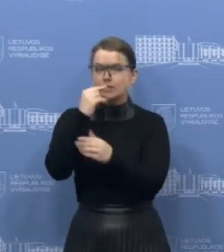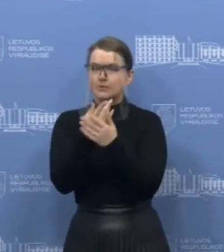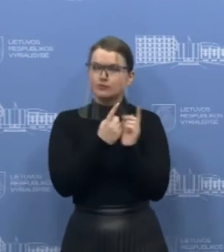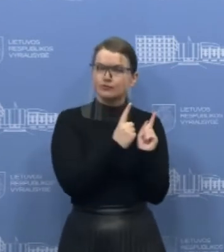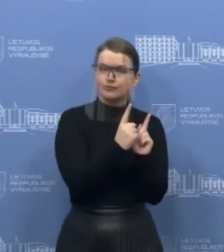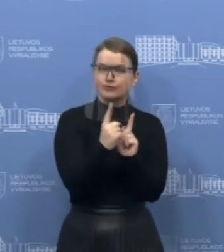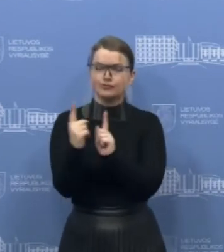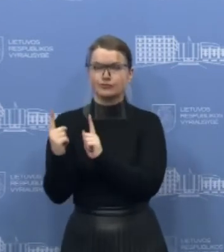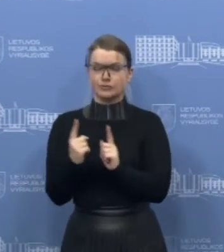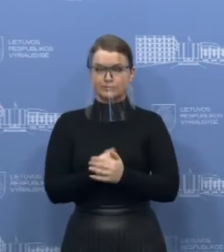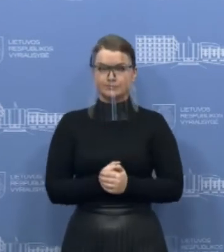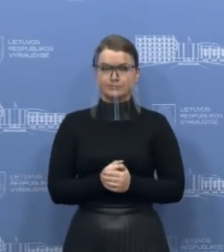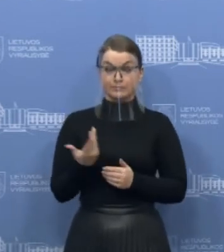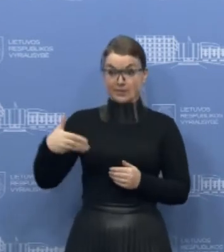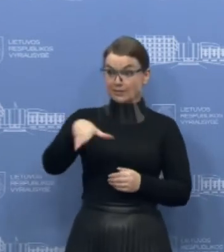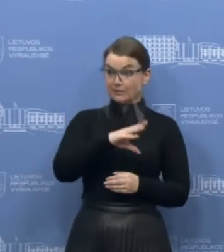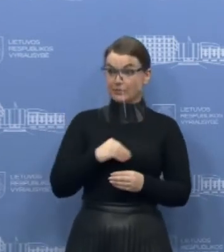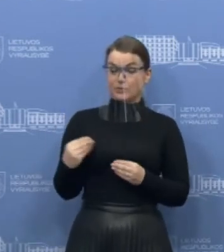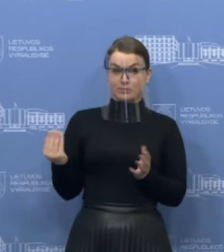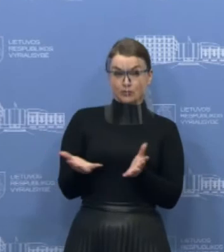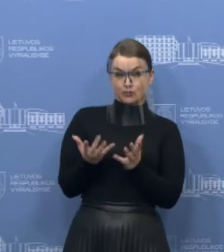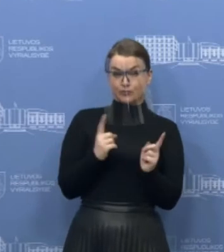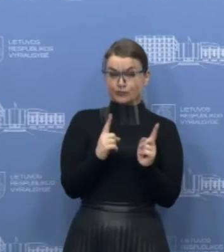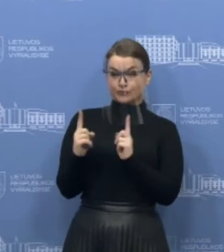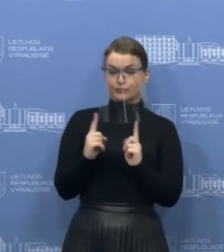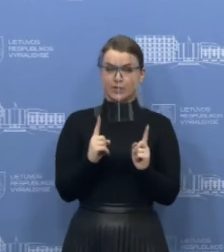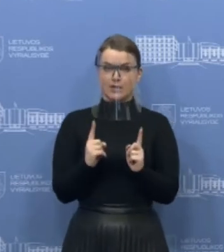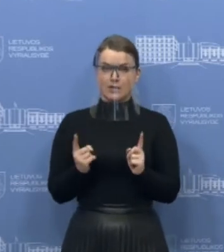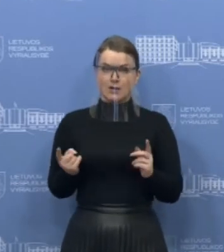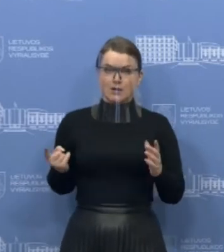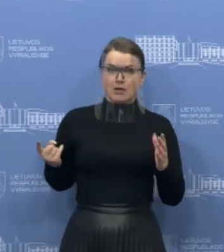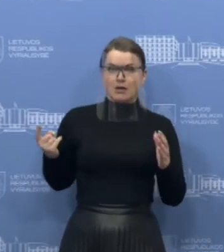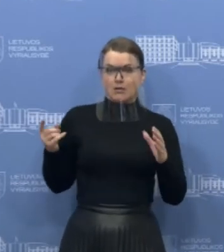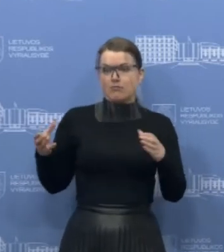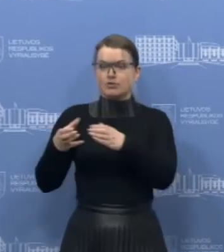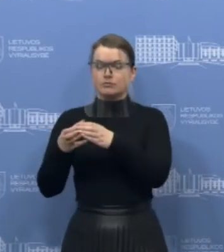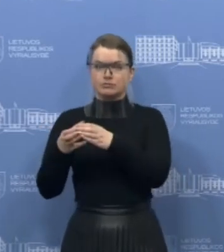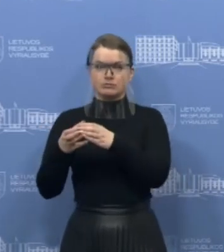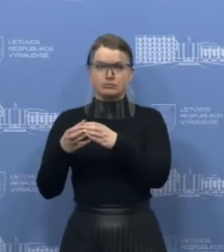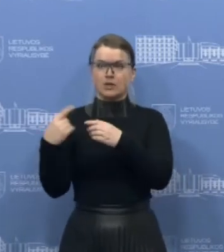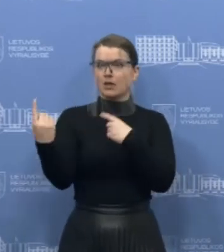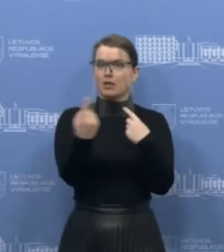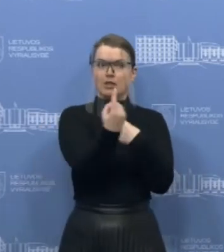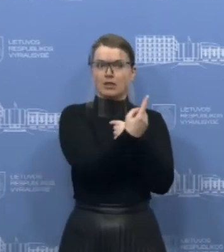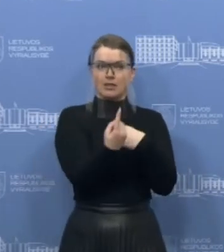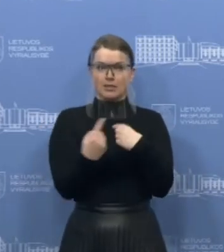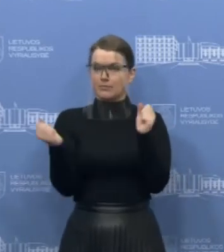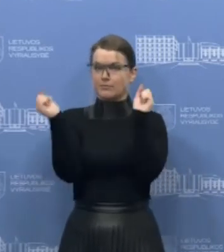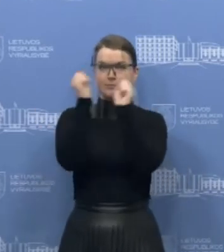ir visus mūsų, kad nesibūrioja, nevaikšto bereikalingų